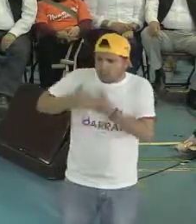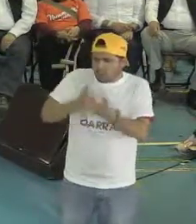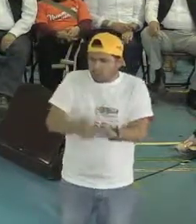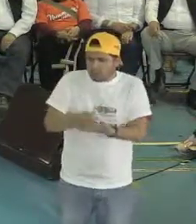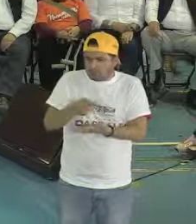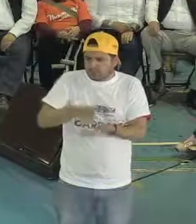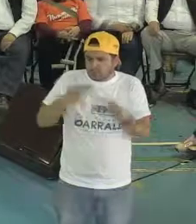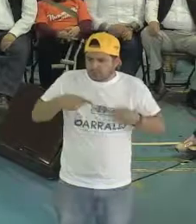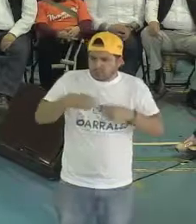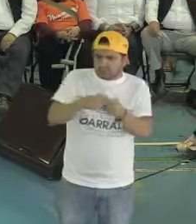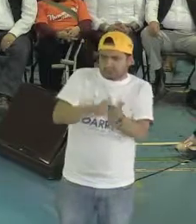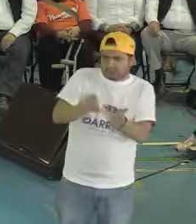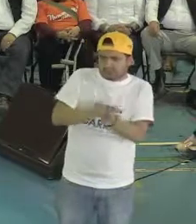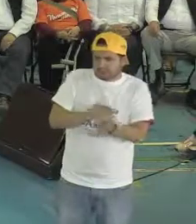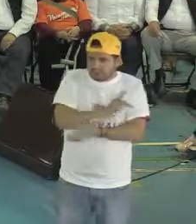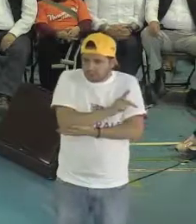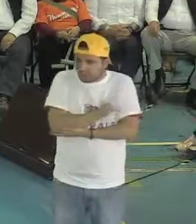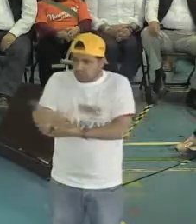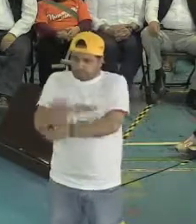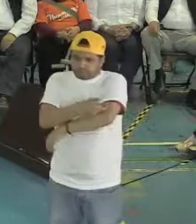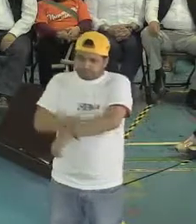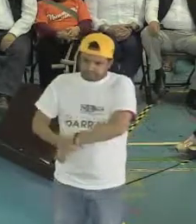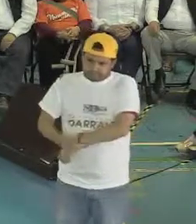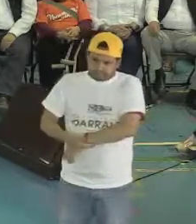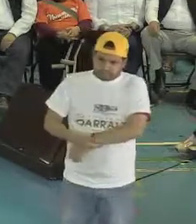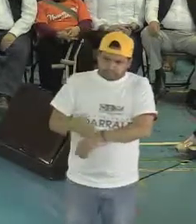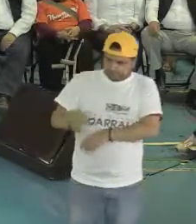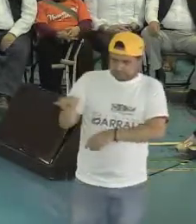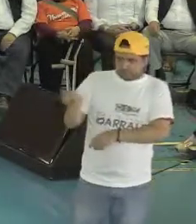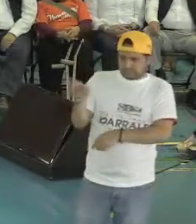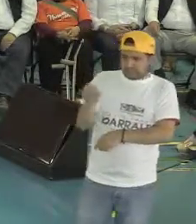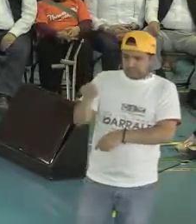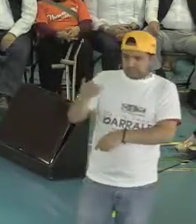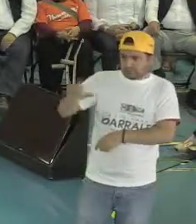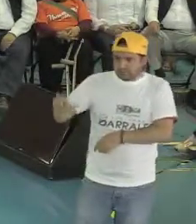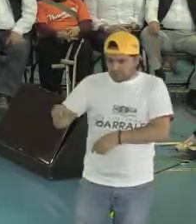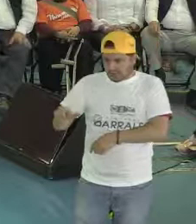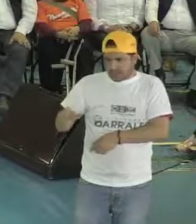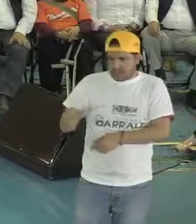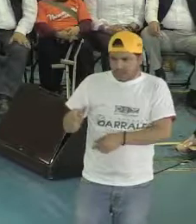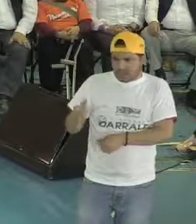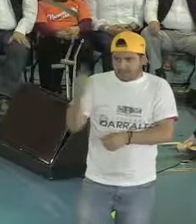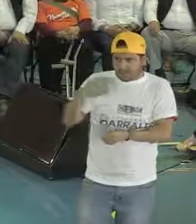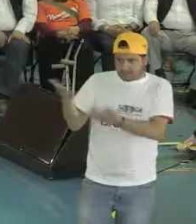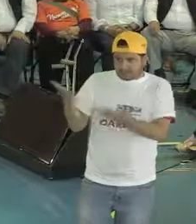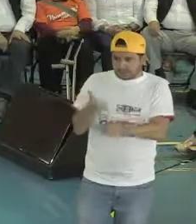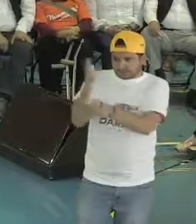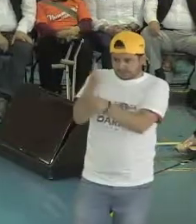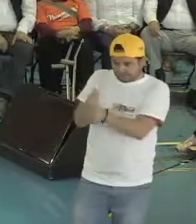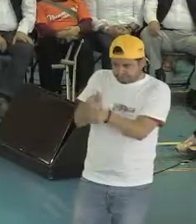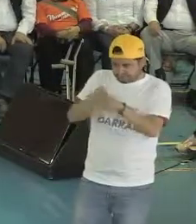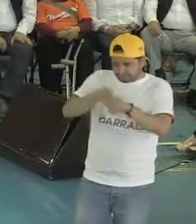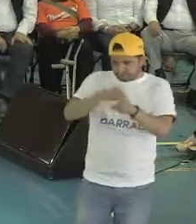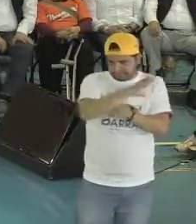discapacidad, a sus familias aquí en la Ciudad de México. Quiero dejarles un video proyectándose, que también